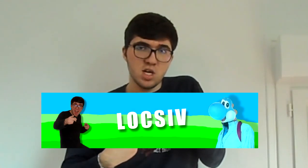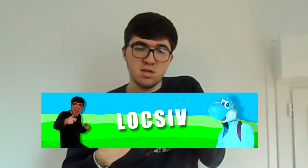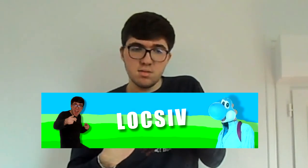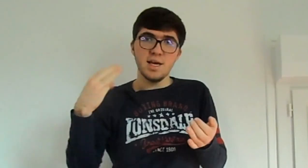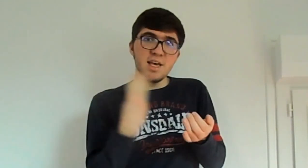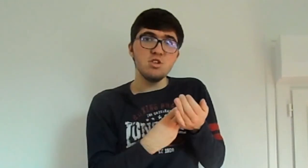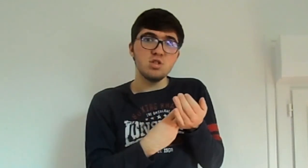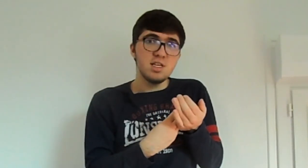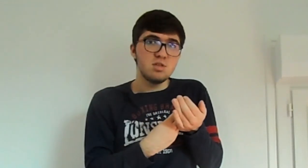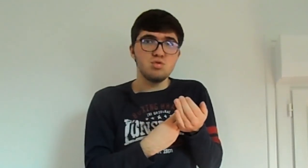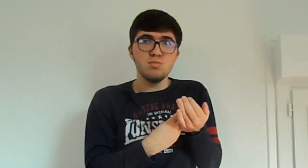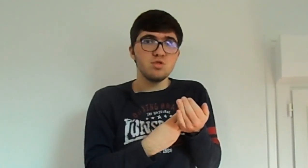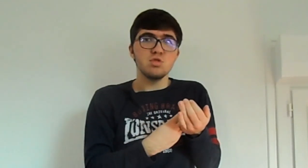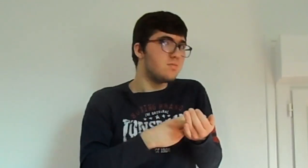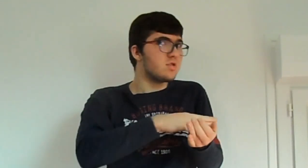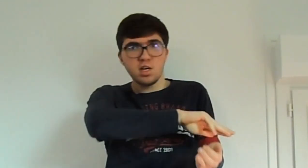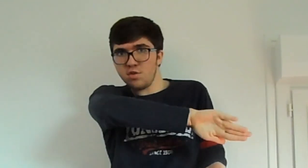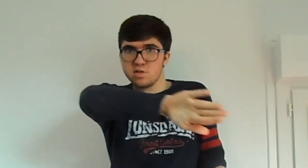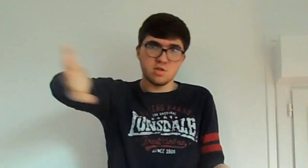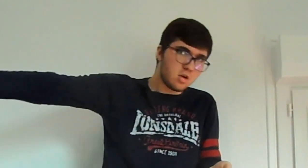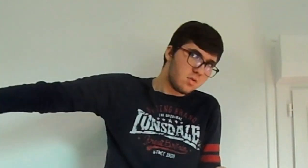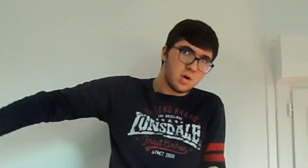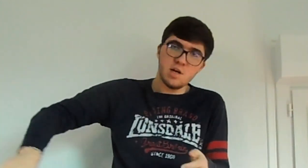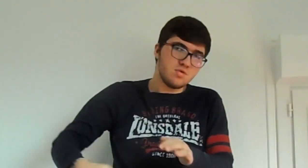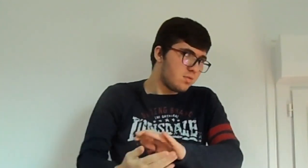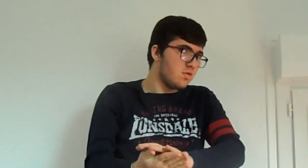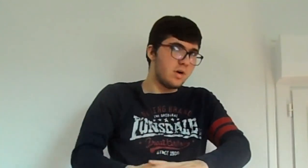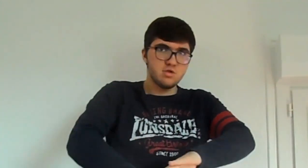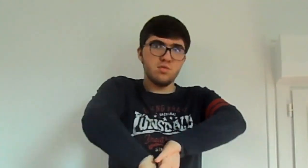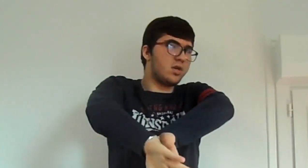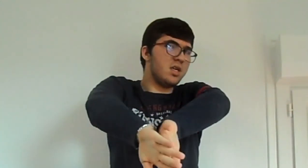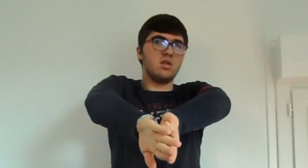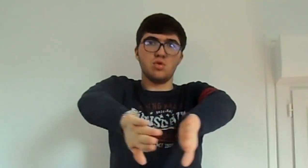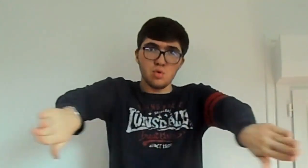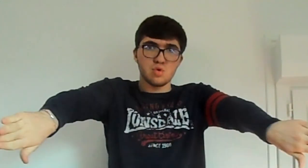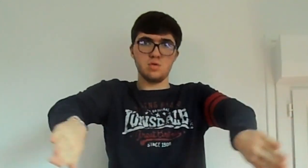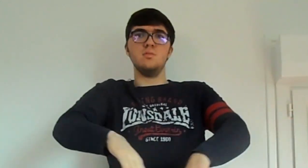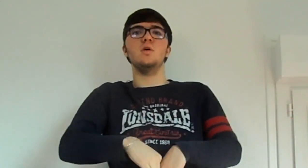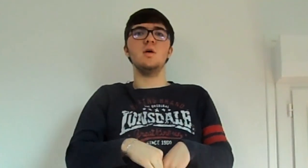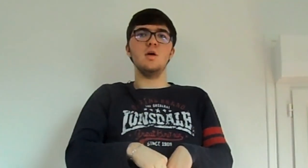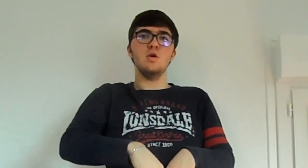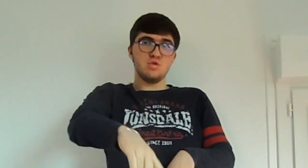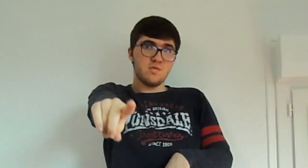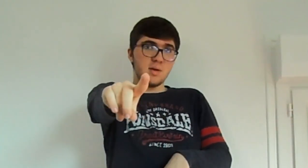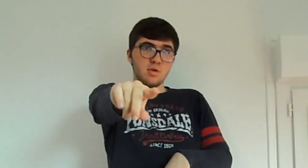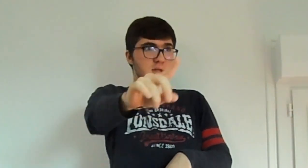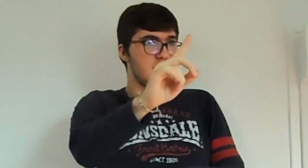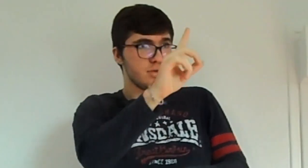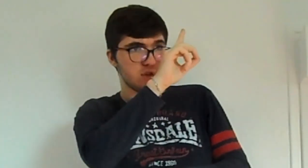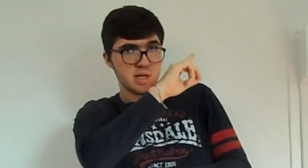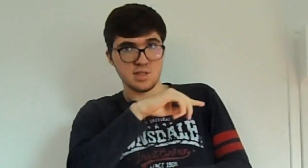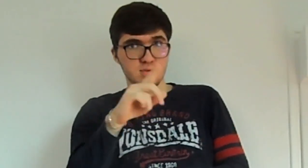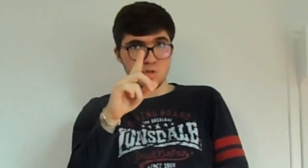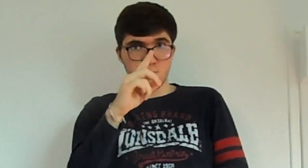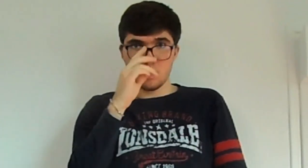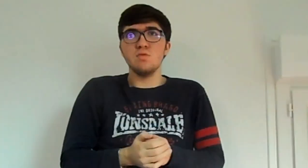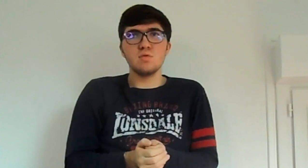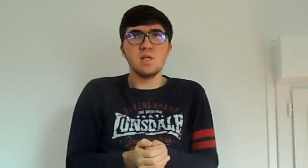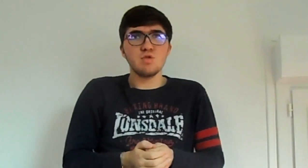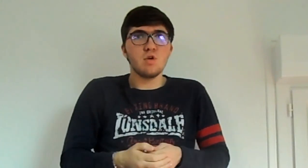chaîne, et je clique tout le monde de mon serveur Discord. Voilà, je ne plus vous voir. Je vous clique tous. Sauf les bots. Les bots, je laisse, ils sont sympas. Donc, si un jour,